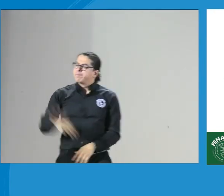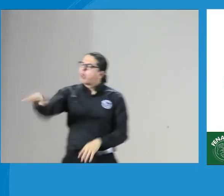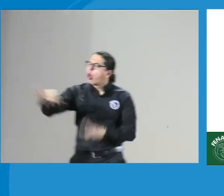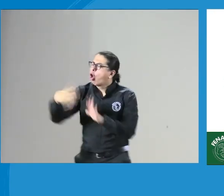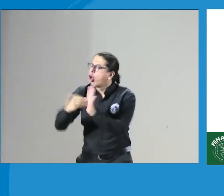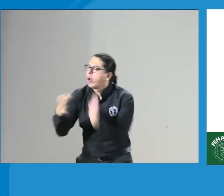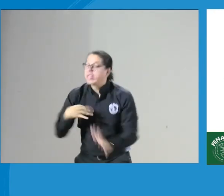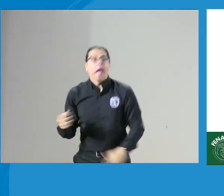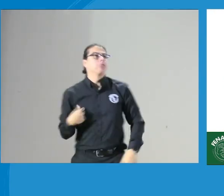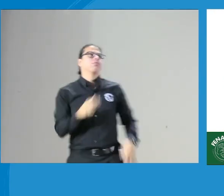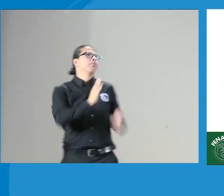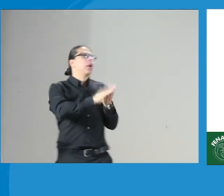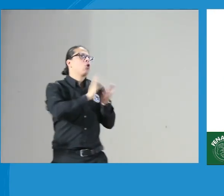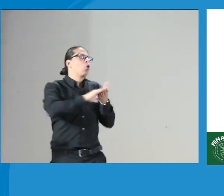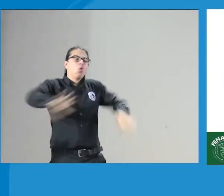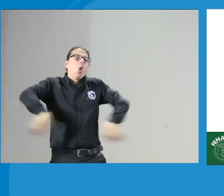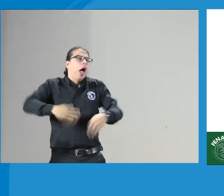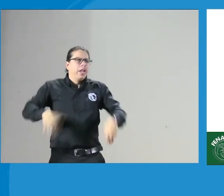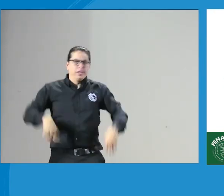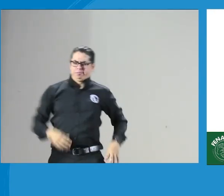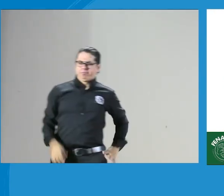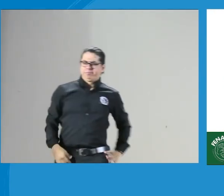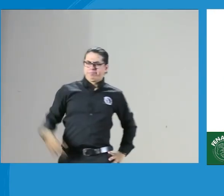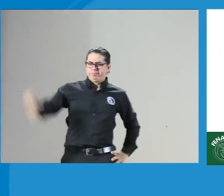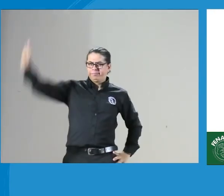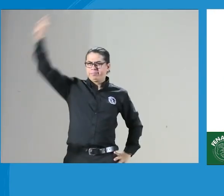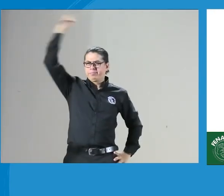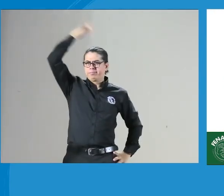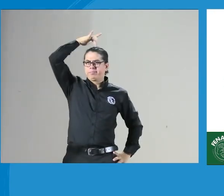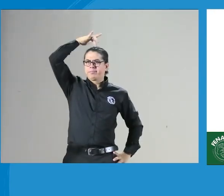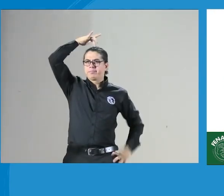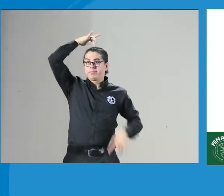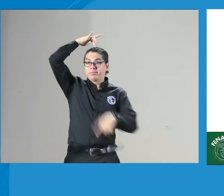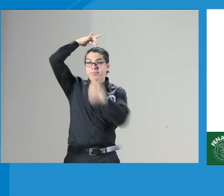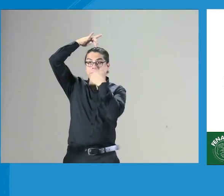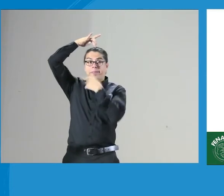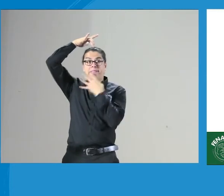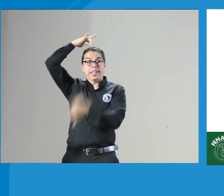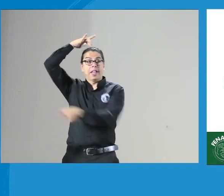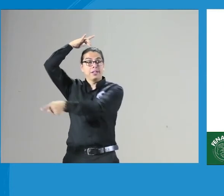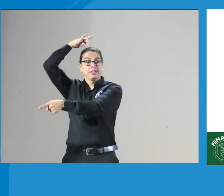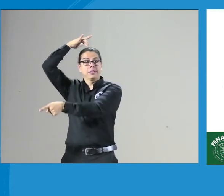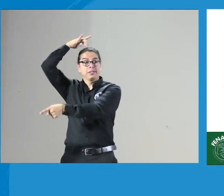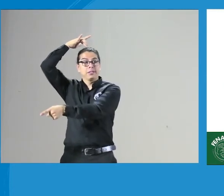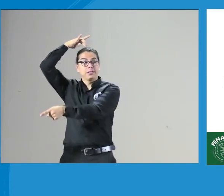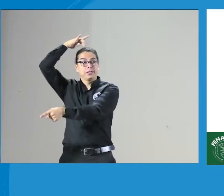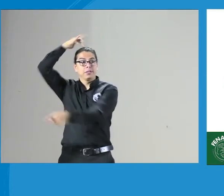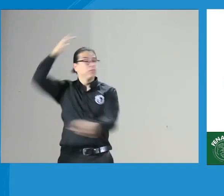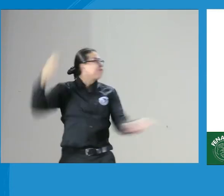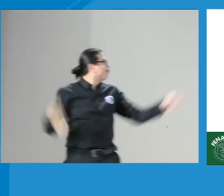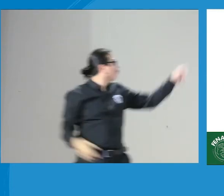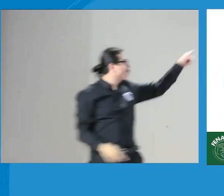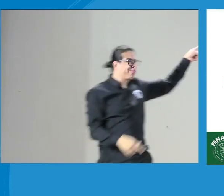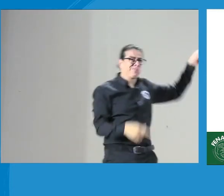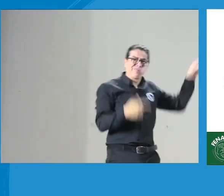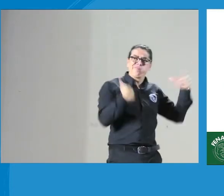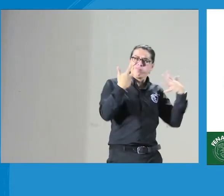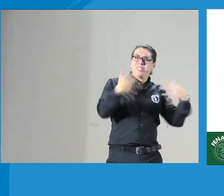y el código de ética no hay yo no lo conozco y el español de verdad es así